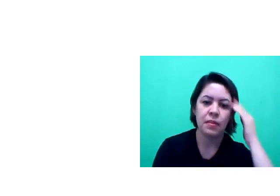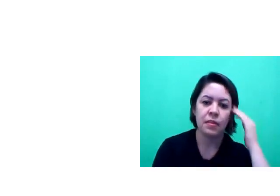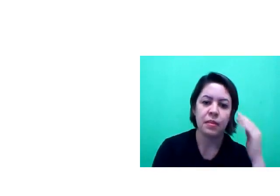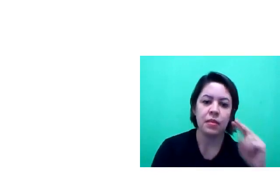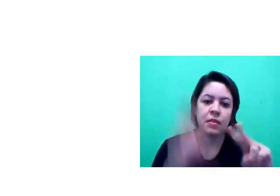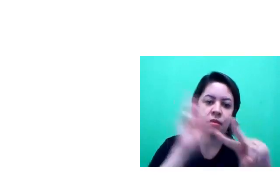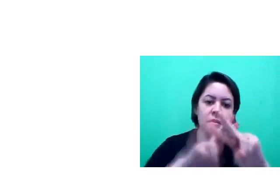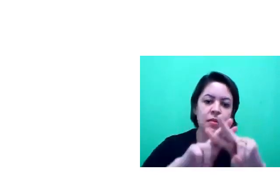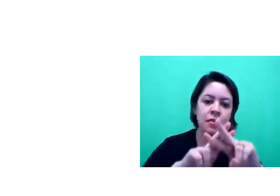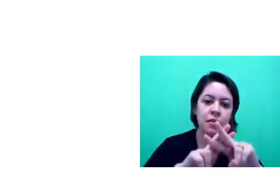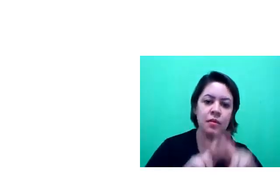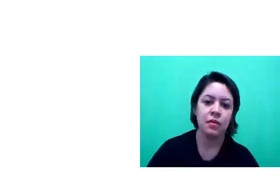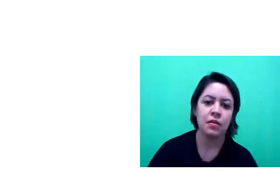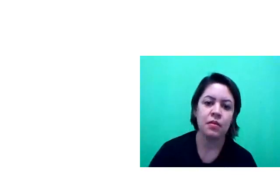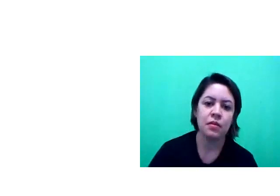de números,